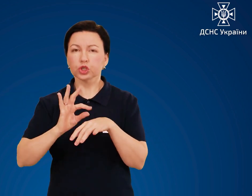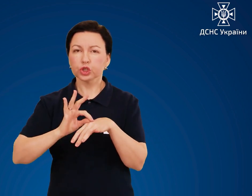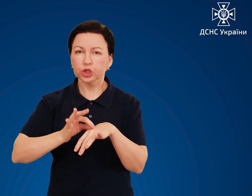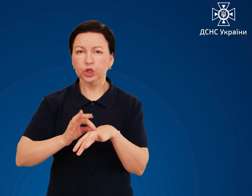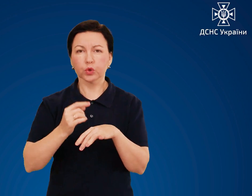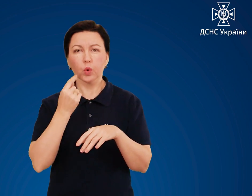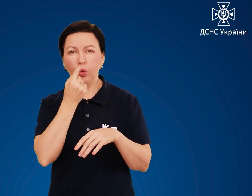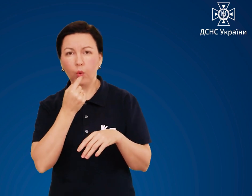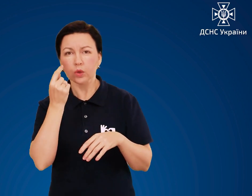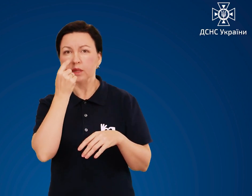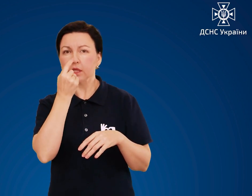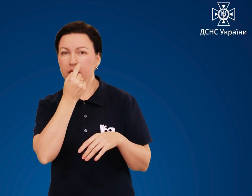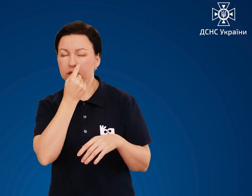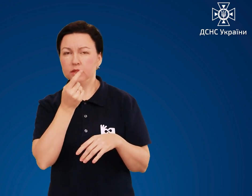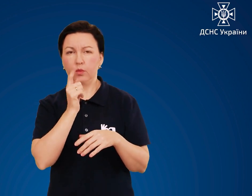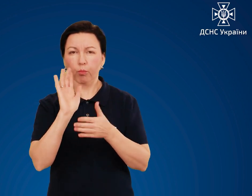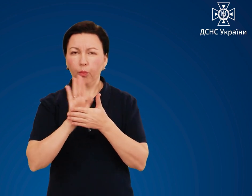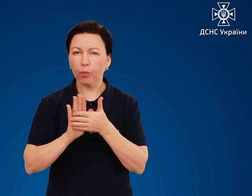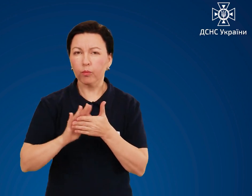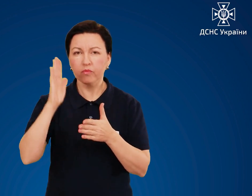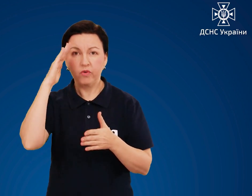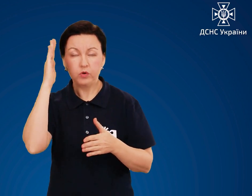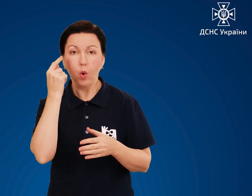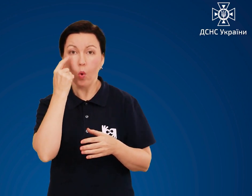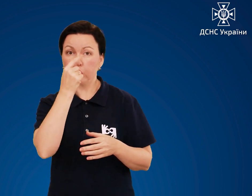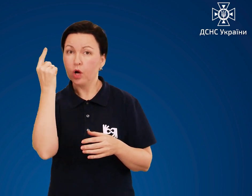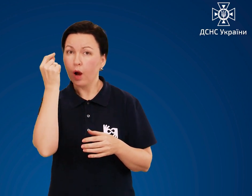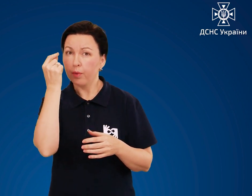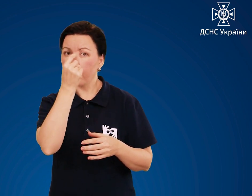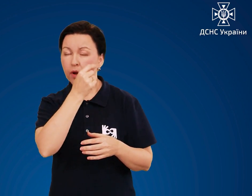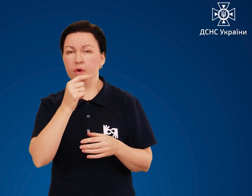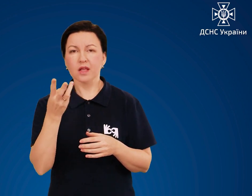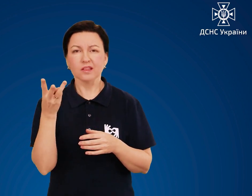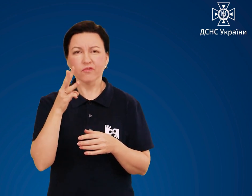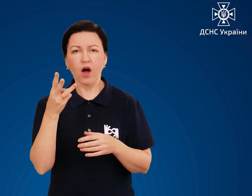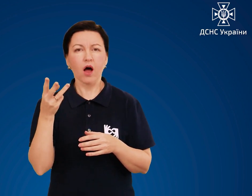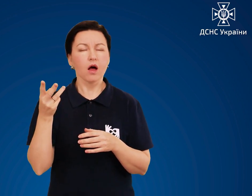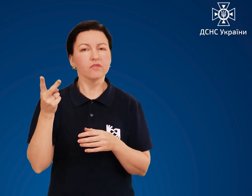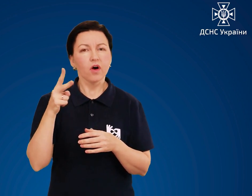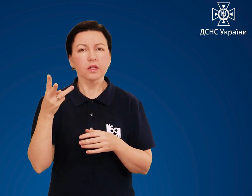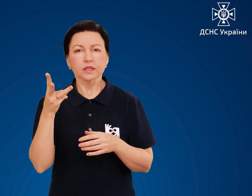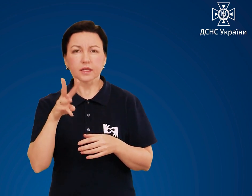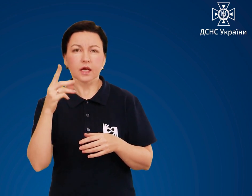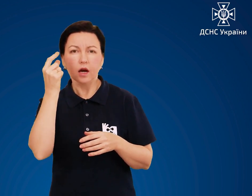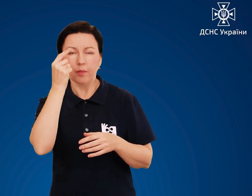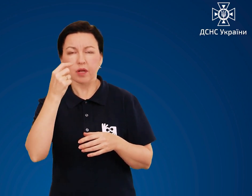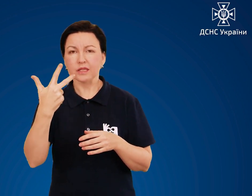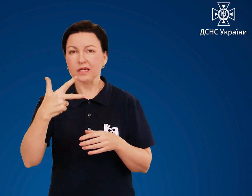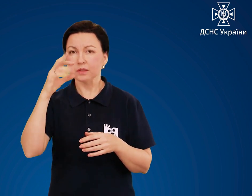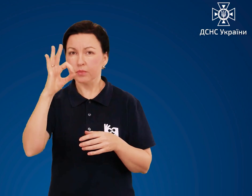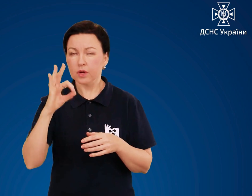ніс промити водою. В очі закапати по 2-3 краплі 30%